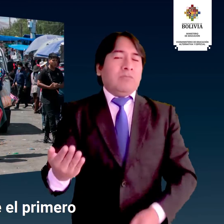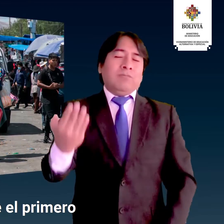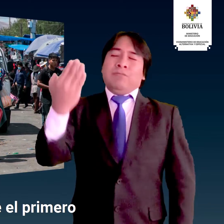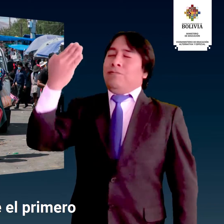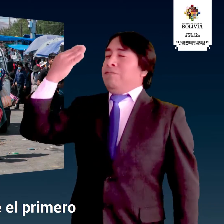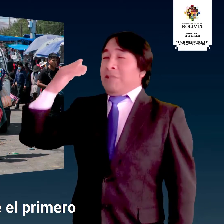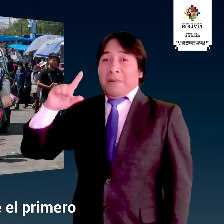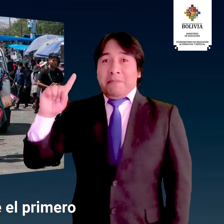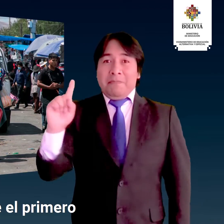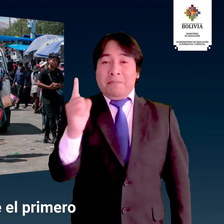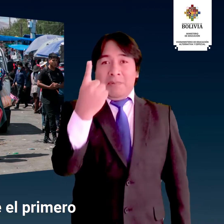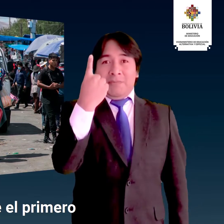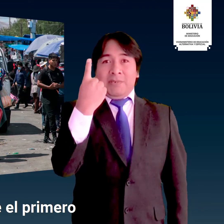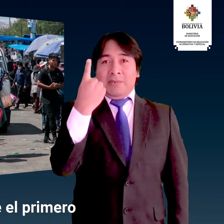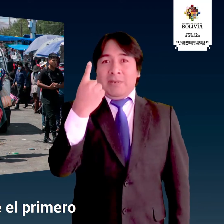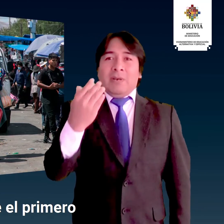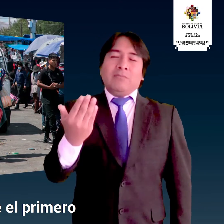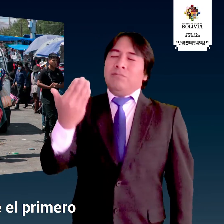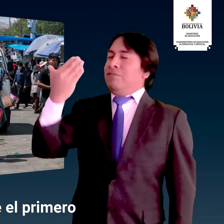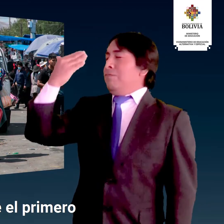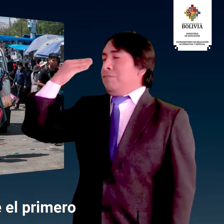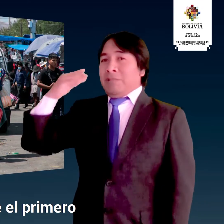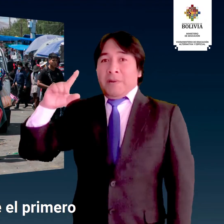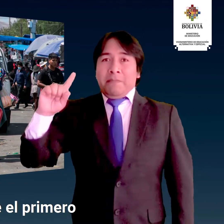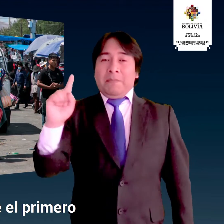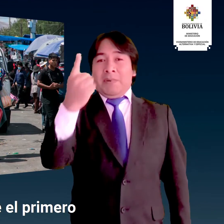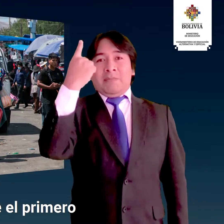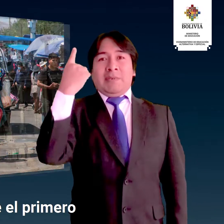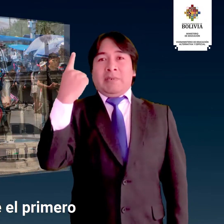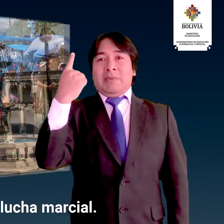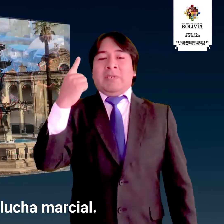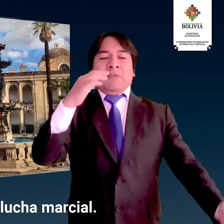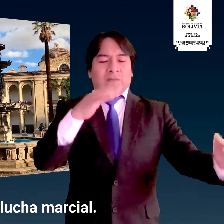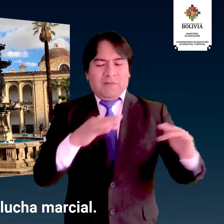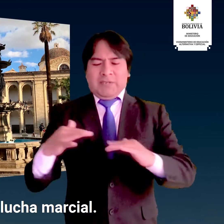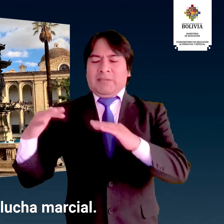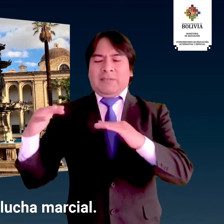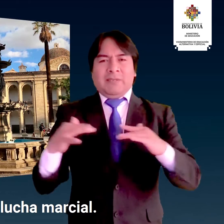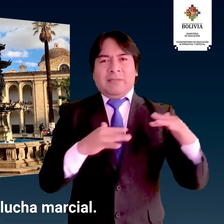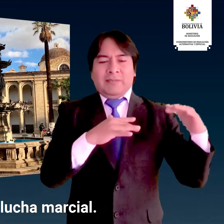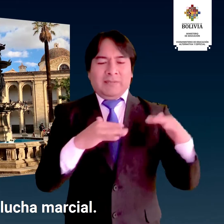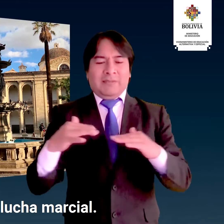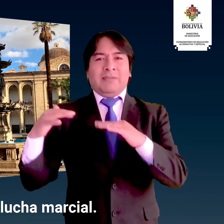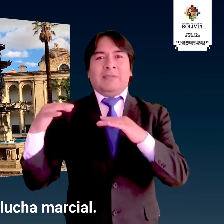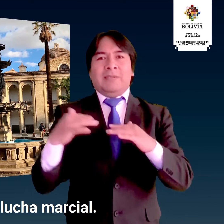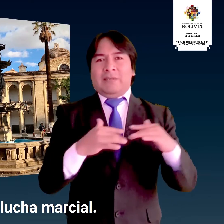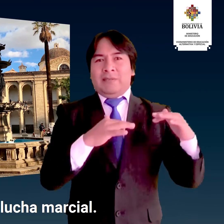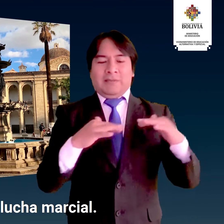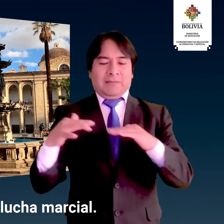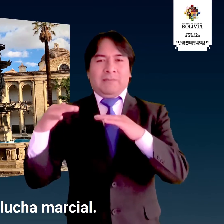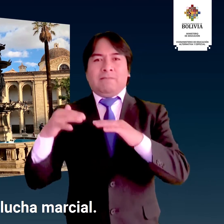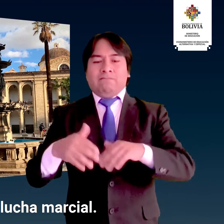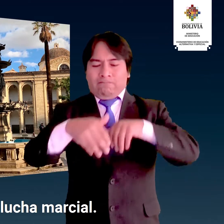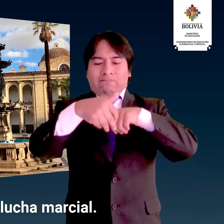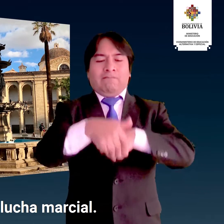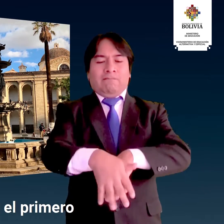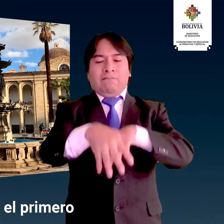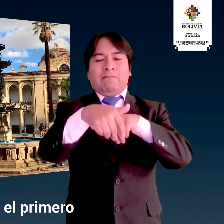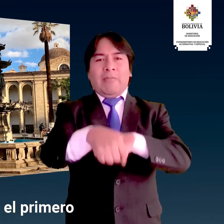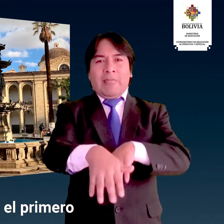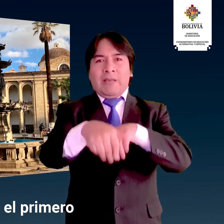primero, fue el primero en la lucha marcial